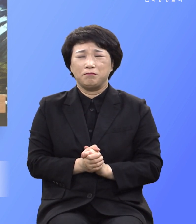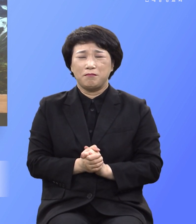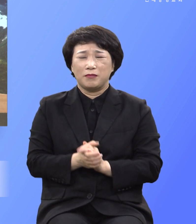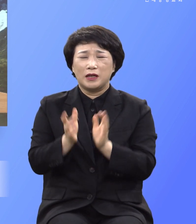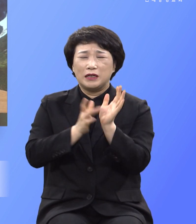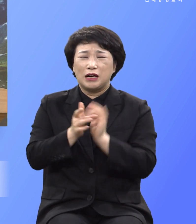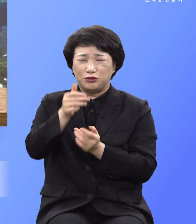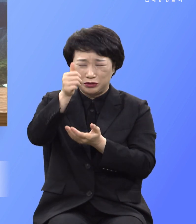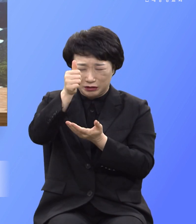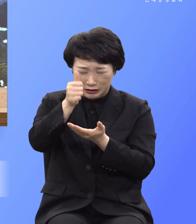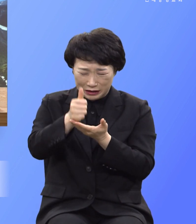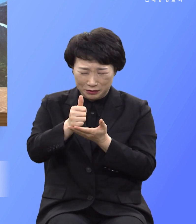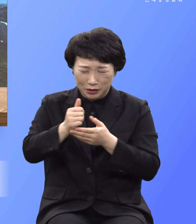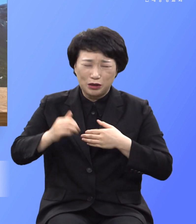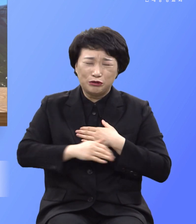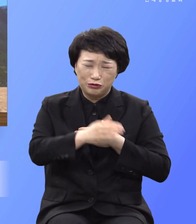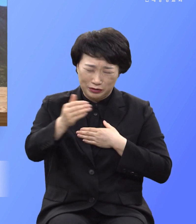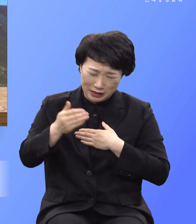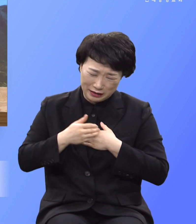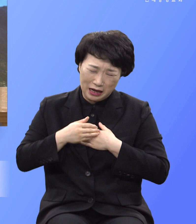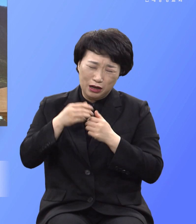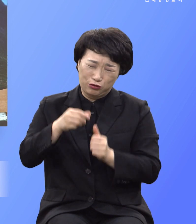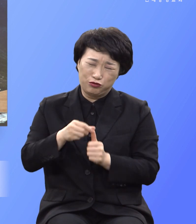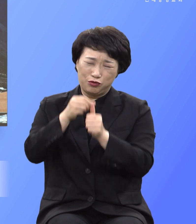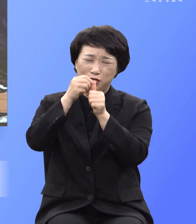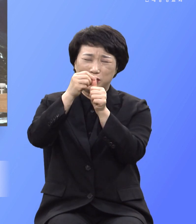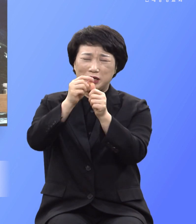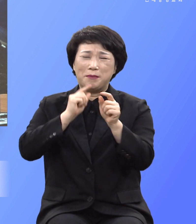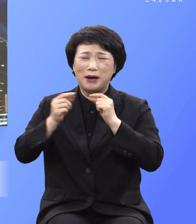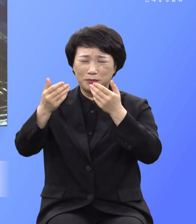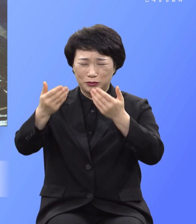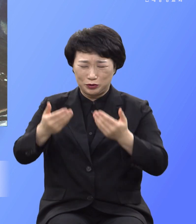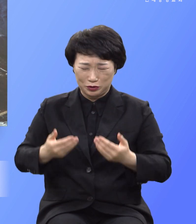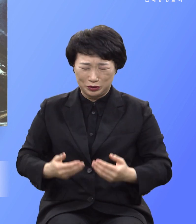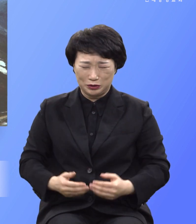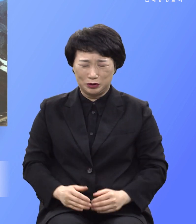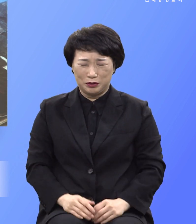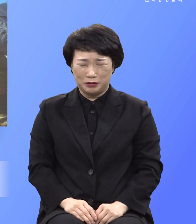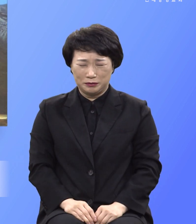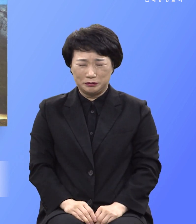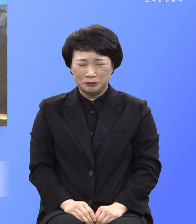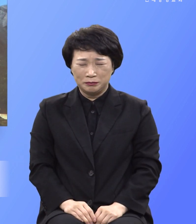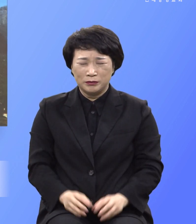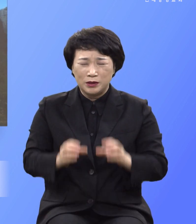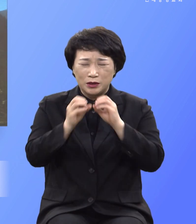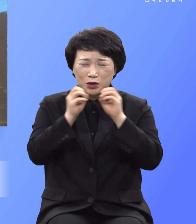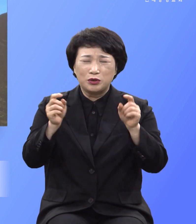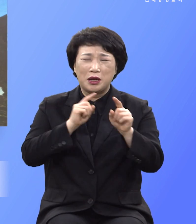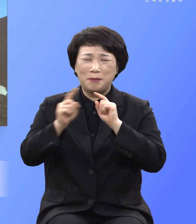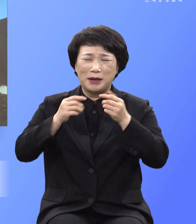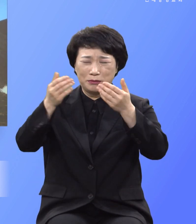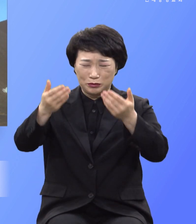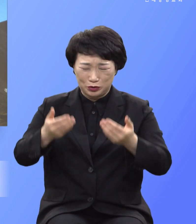우리에게 구원의 말씀을 주시고 전도의 말씀을 주셔서